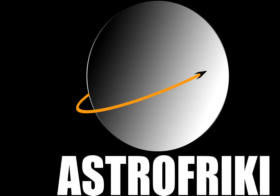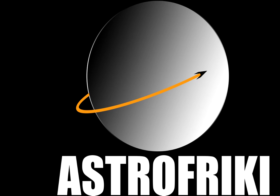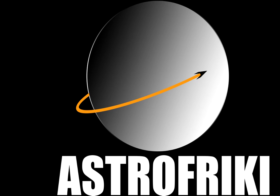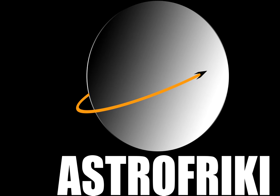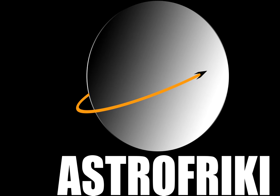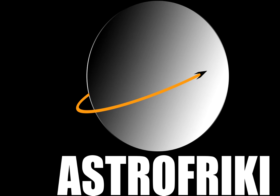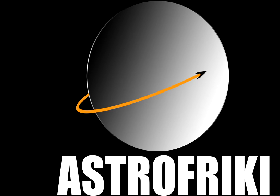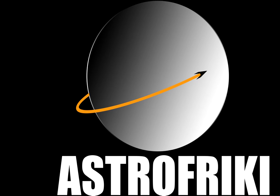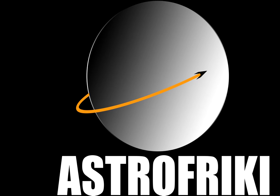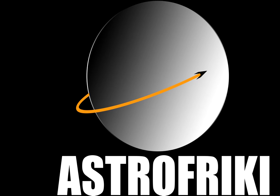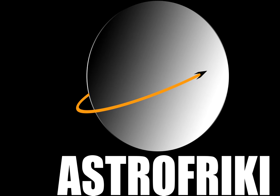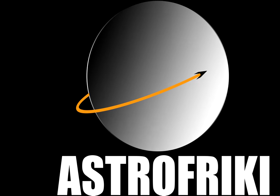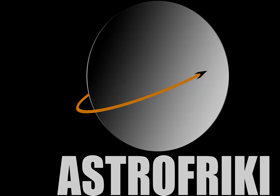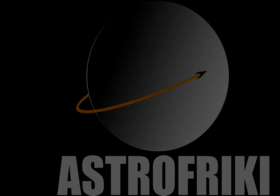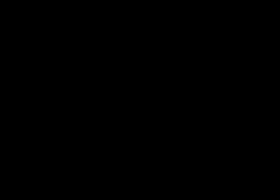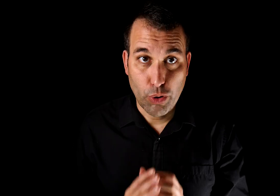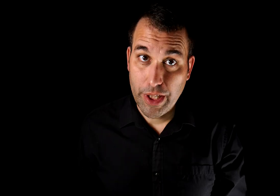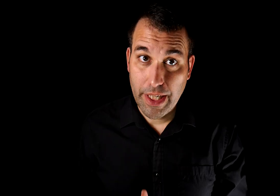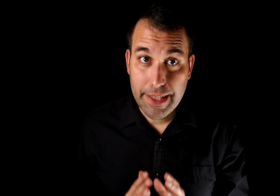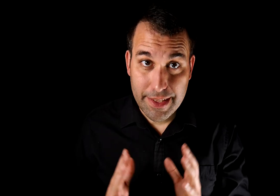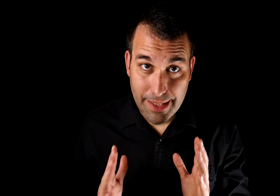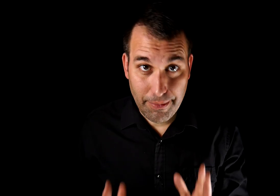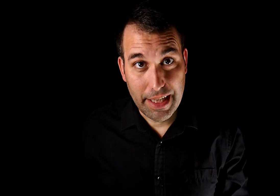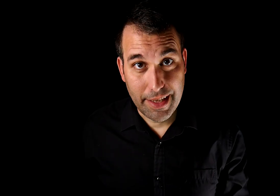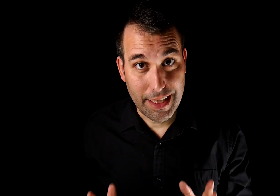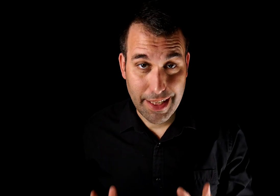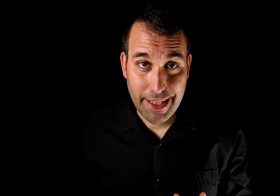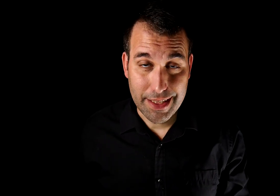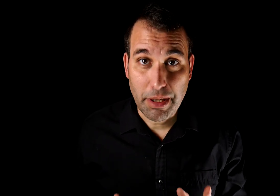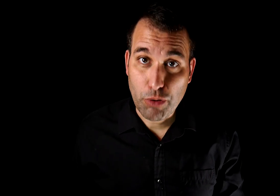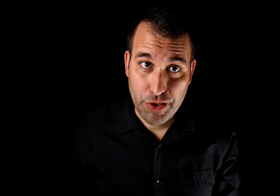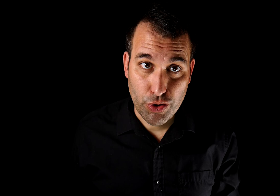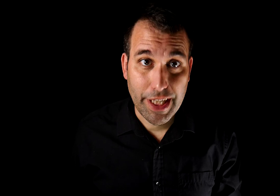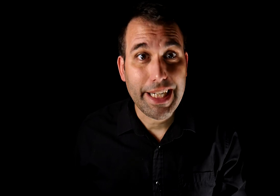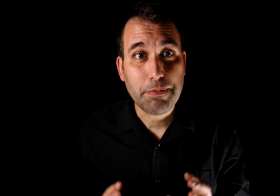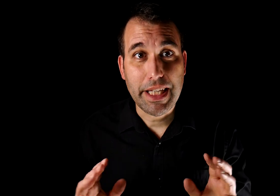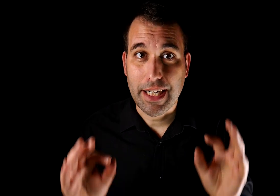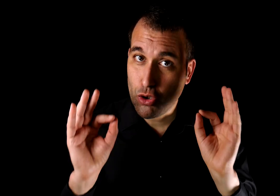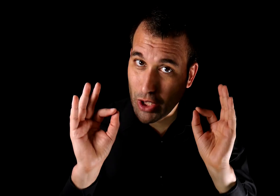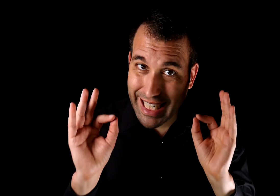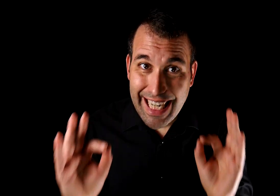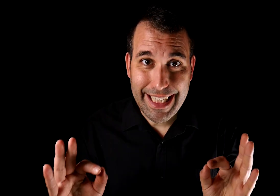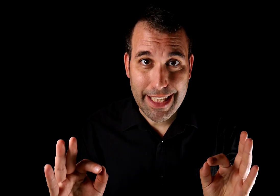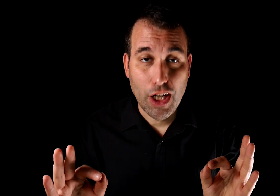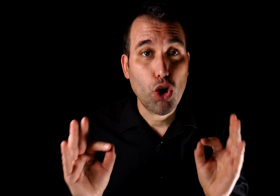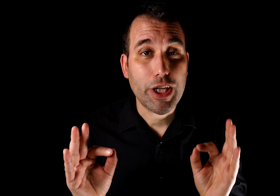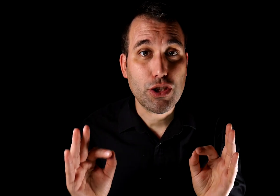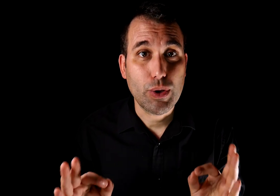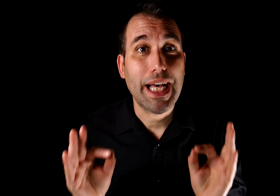Astro friki. Porque antes de hablarte de las técnicas de manipulación, quería explicar con claridad lo que es una